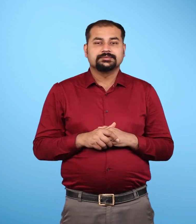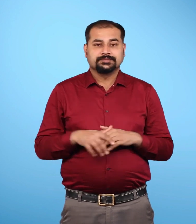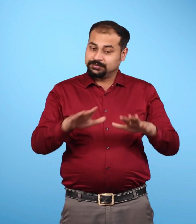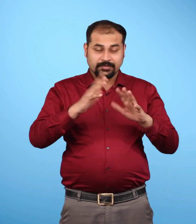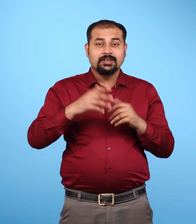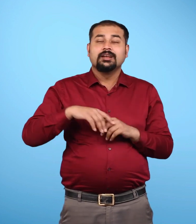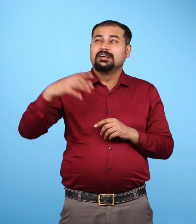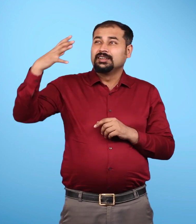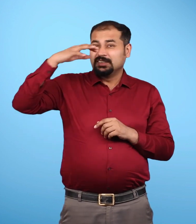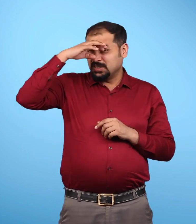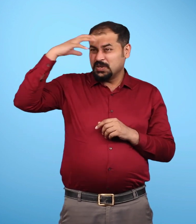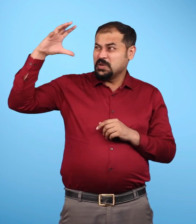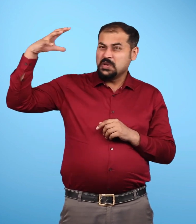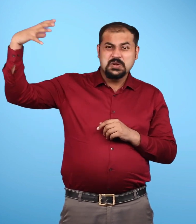उसके पश्चाज सूरे की गर्मी से